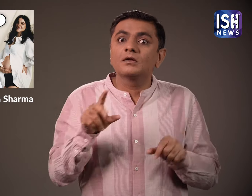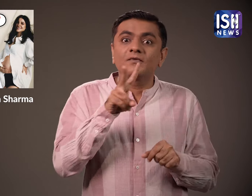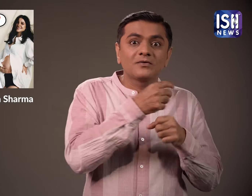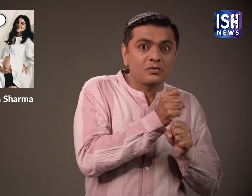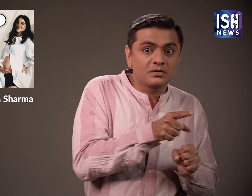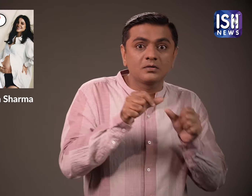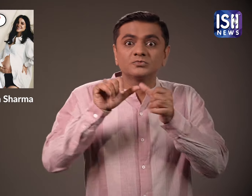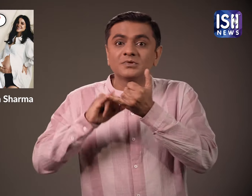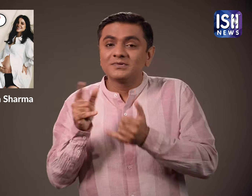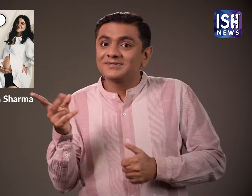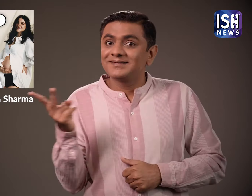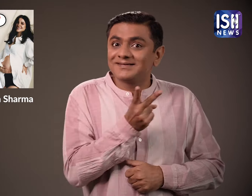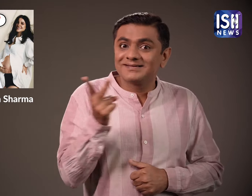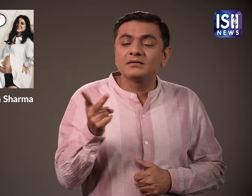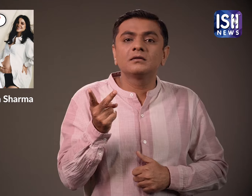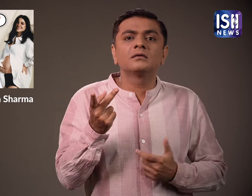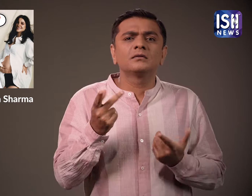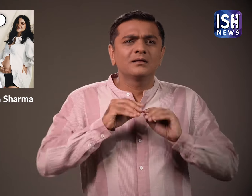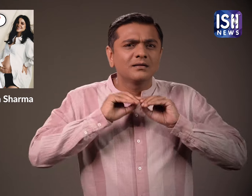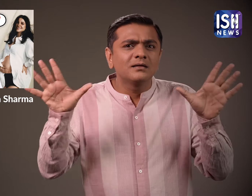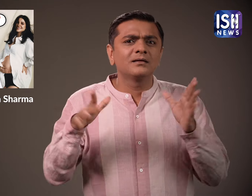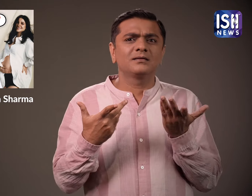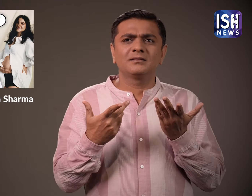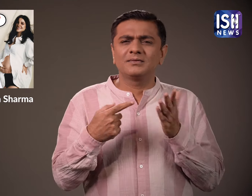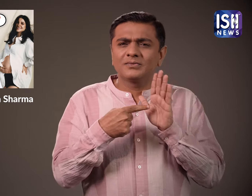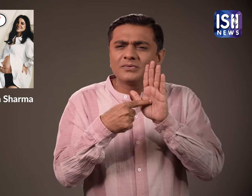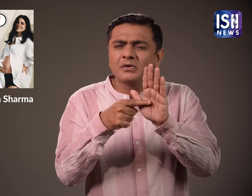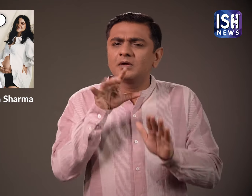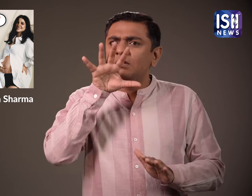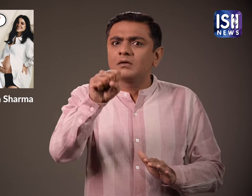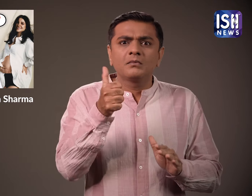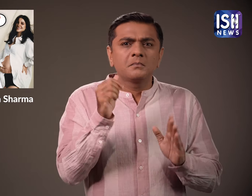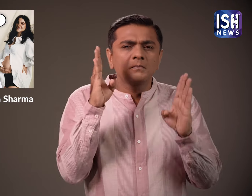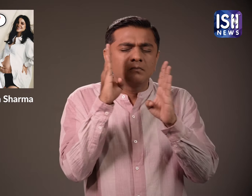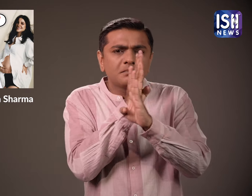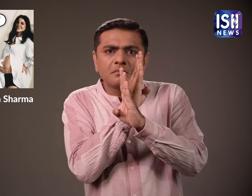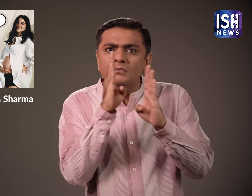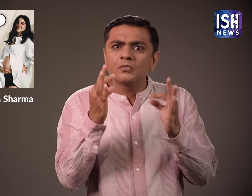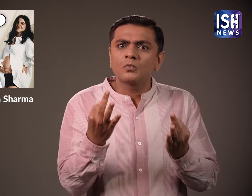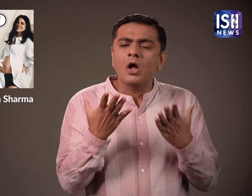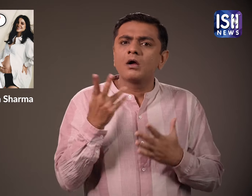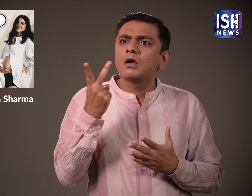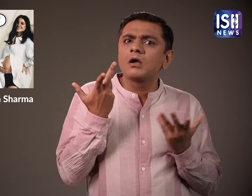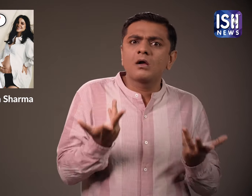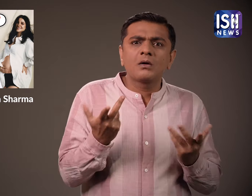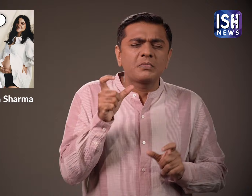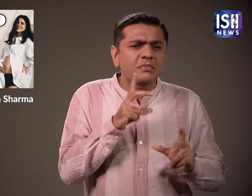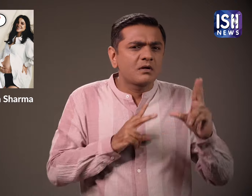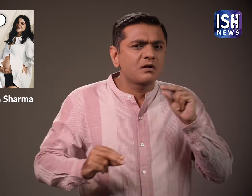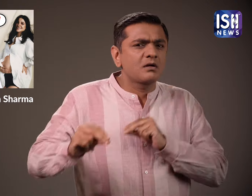लिए छुट्टिली है हाला कि इस जोड़े ने कोई घोशना नहीं की और चाला की से घरवास्ता के बारे